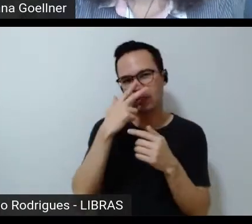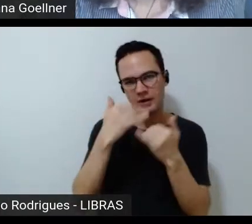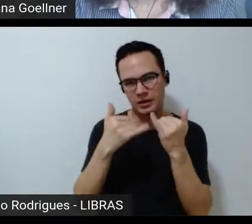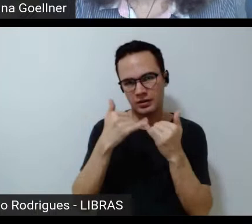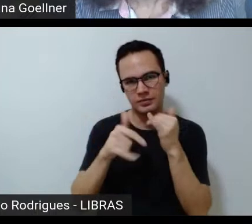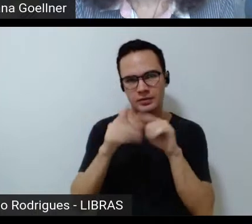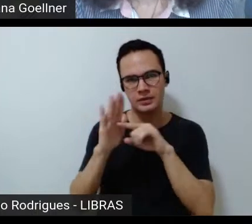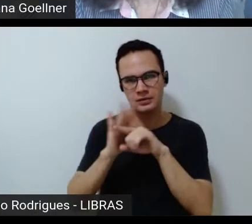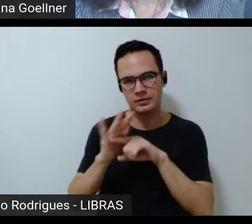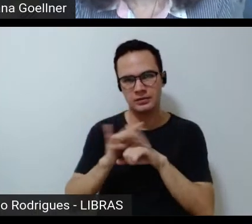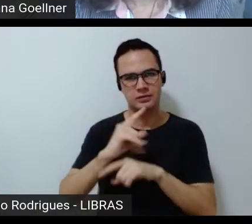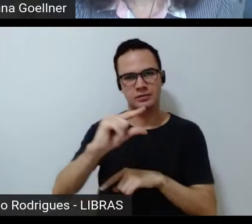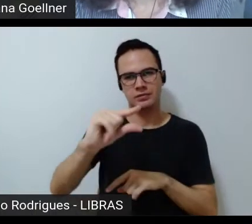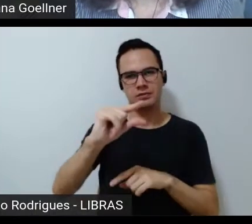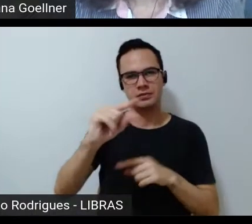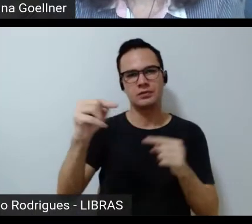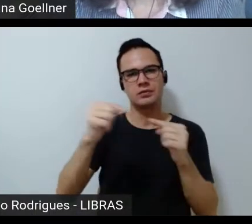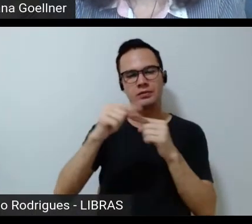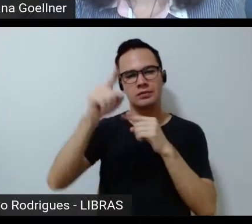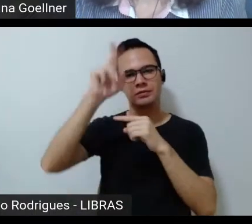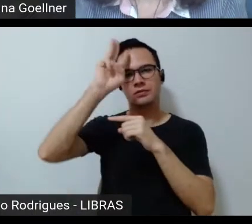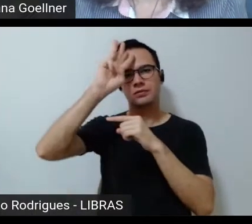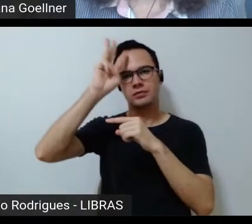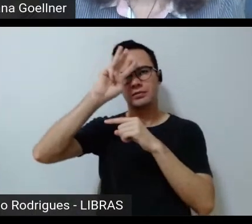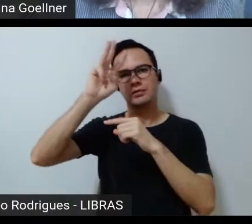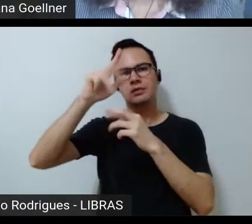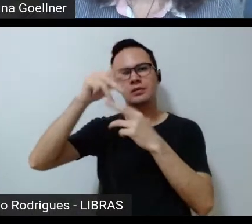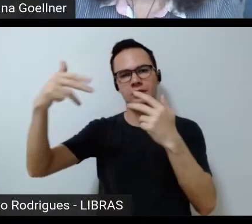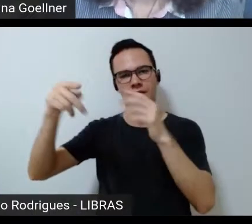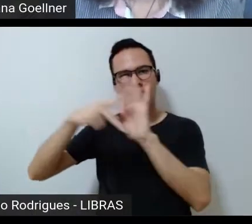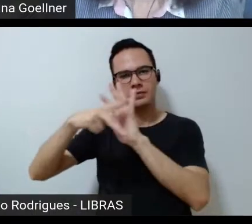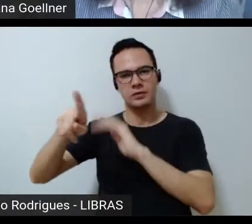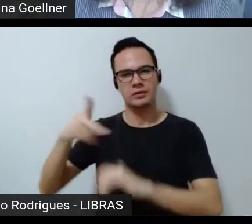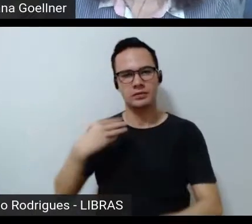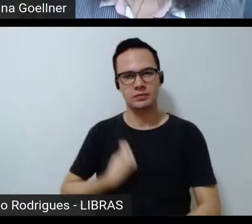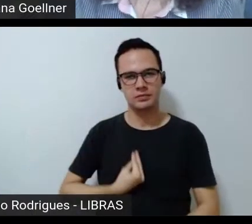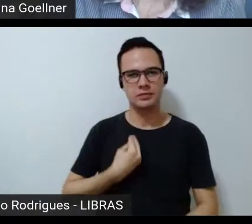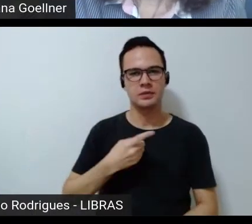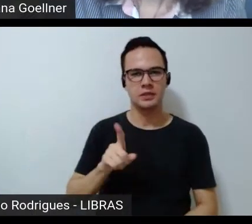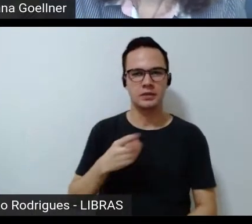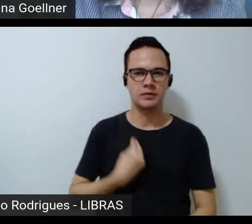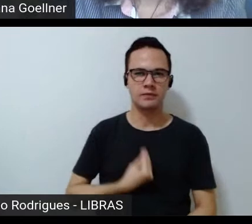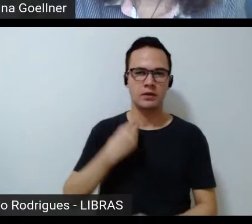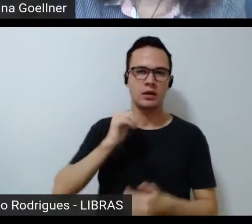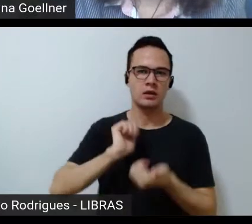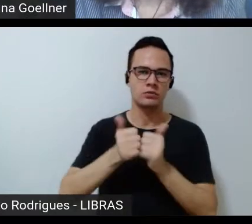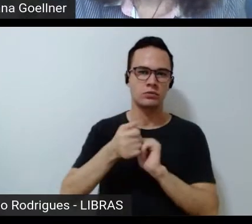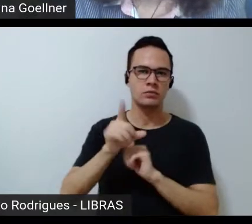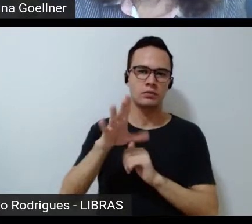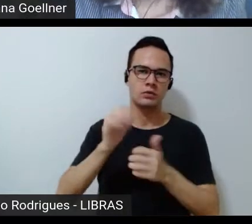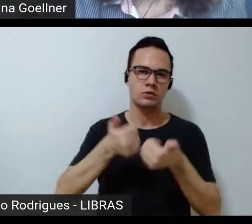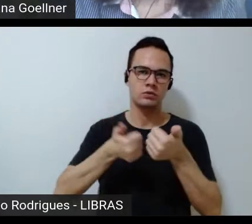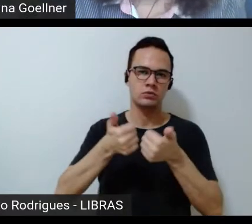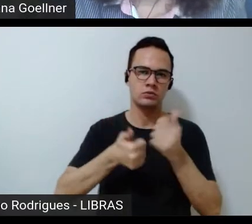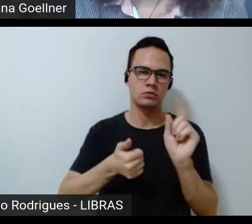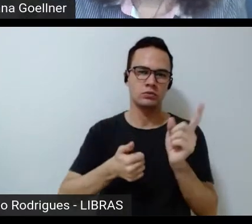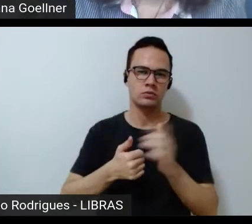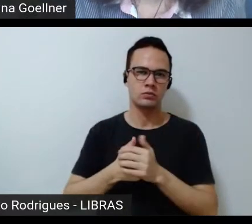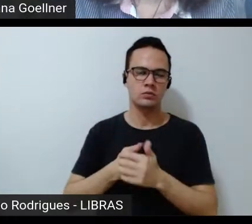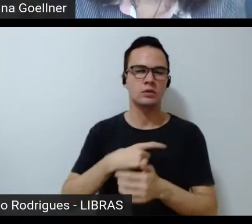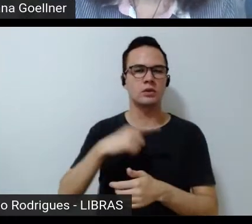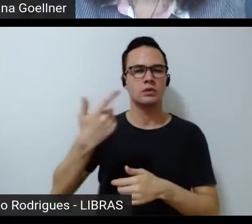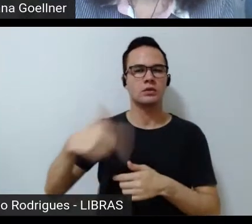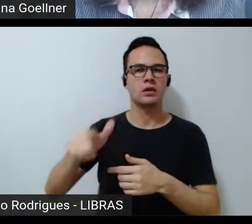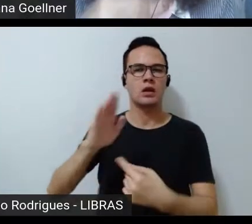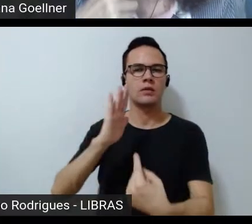pesquisa, com relação às memórias e histórias da presença das mulheres nos esportes, não apenas no futebol. Tem alguma pergunta